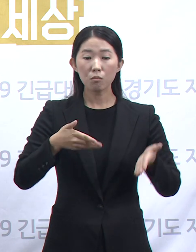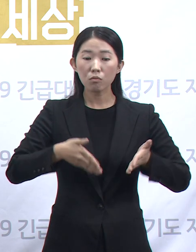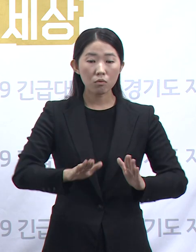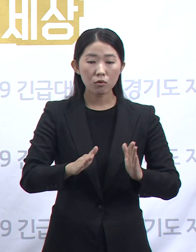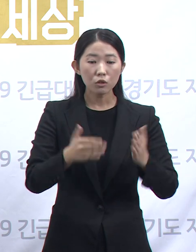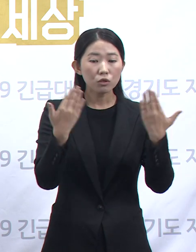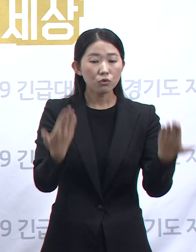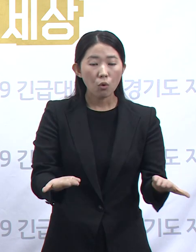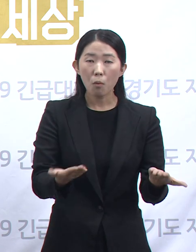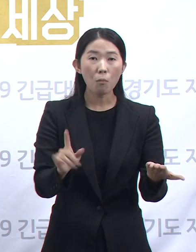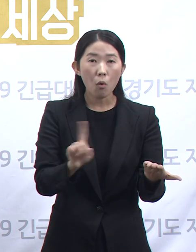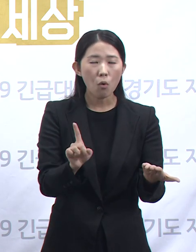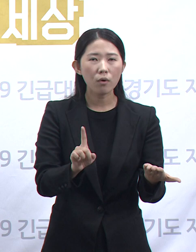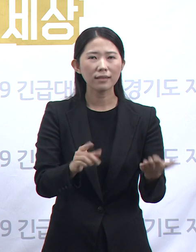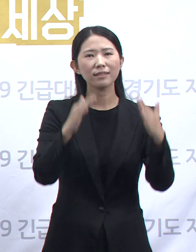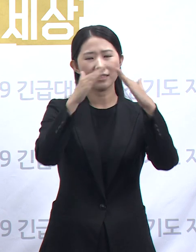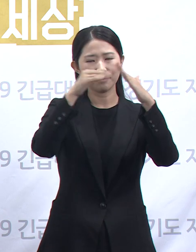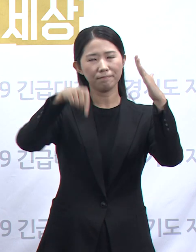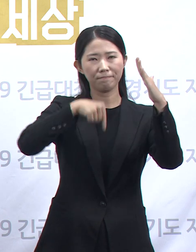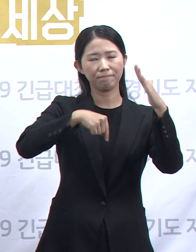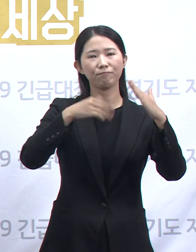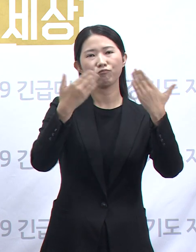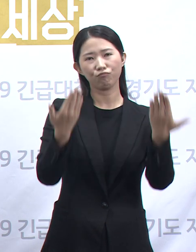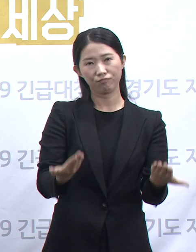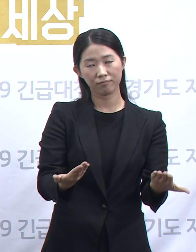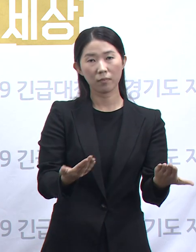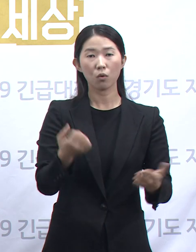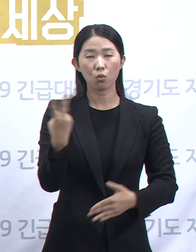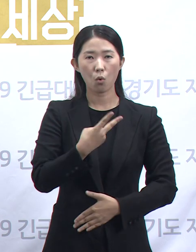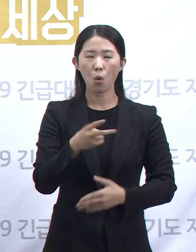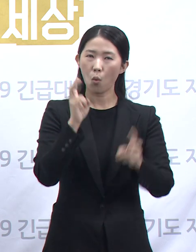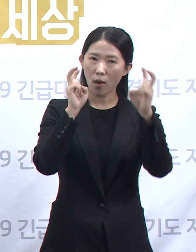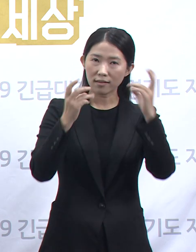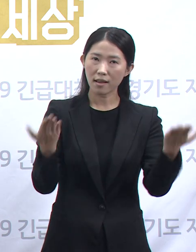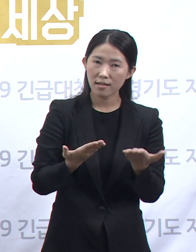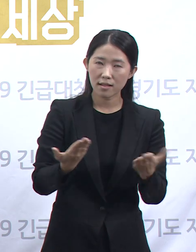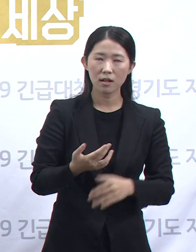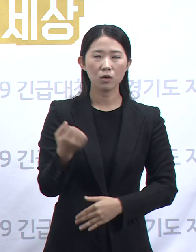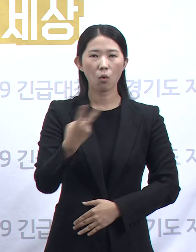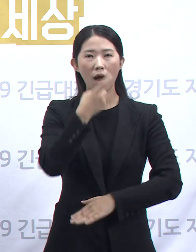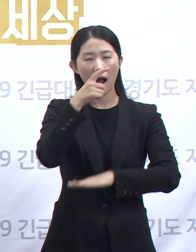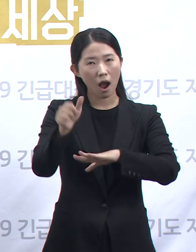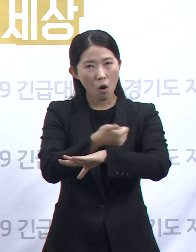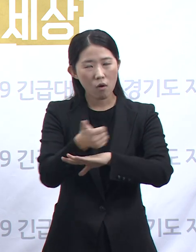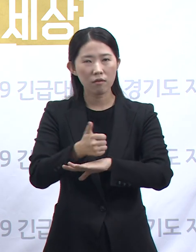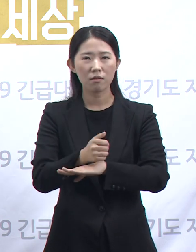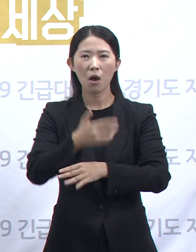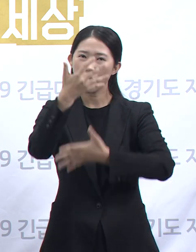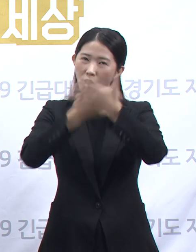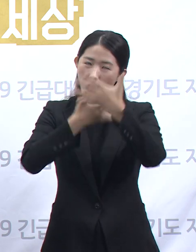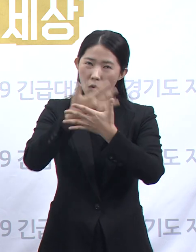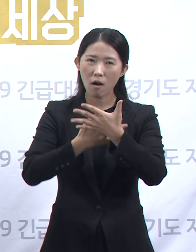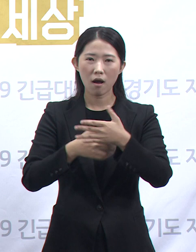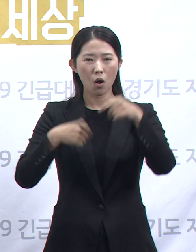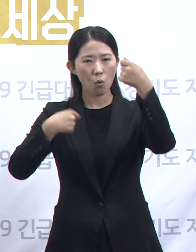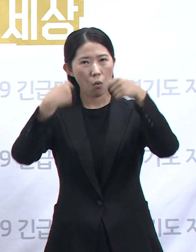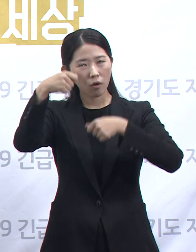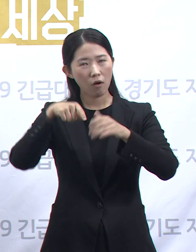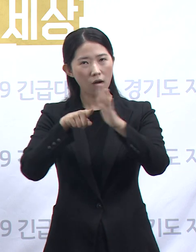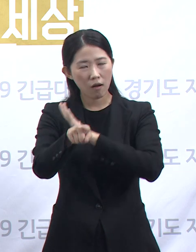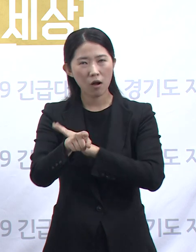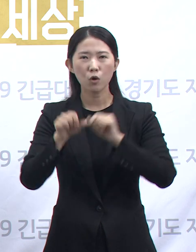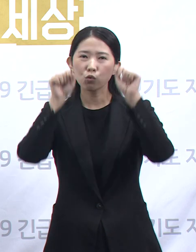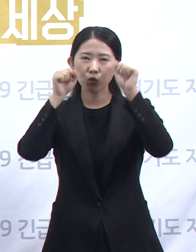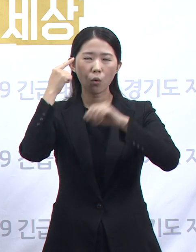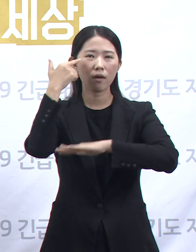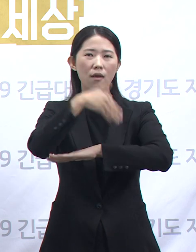대해 집에서 휴식하겠다고 응답했고, 이어서 회사 근무 또는 학업, 영화, 공연, 운동 등 개인 취미 순으로 계획을 답했습니다.